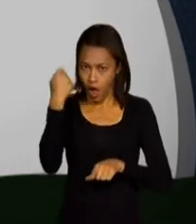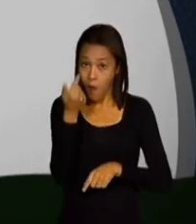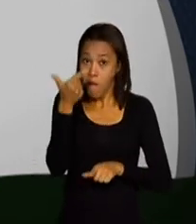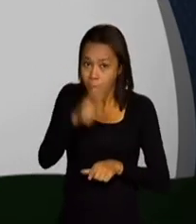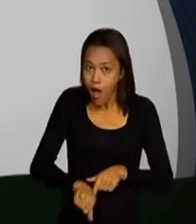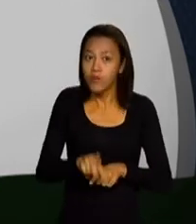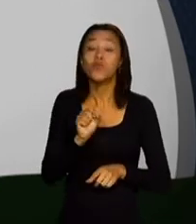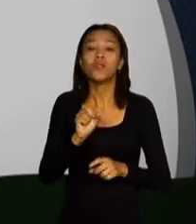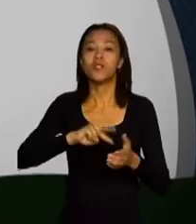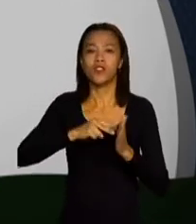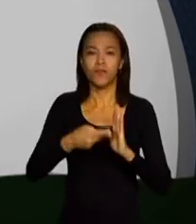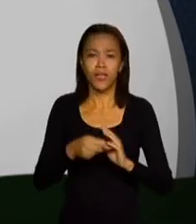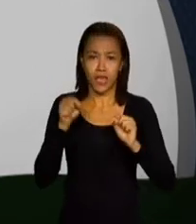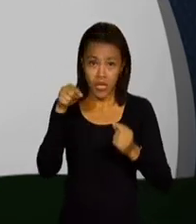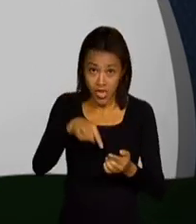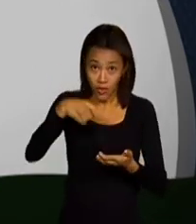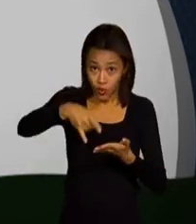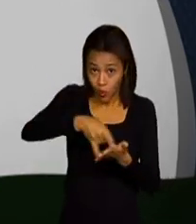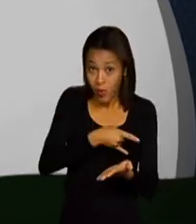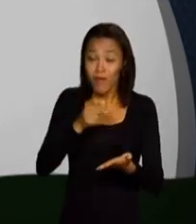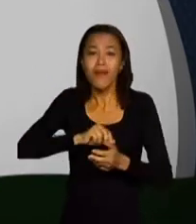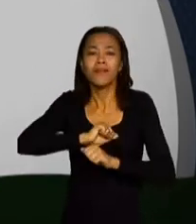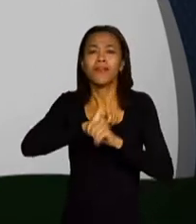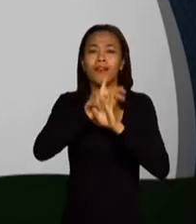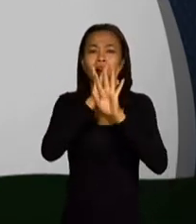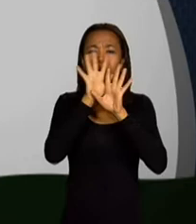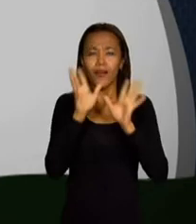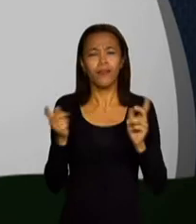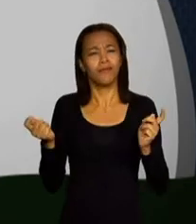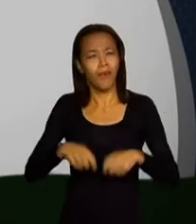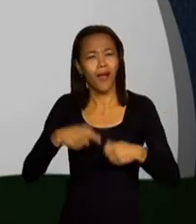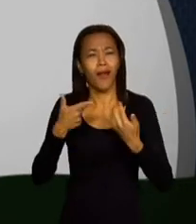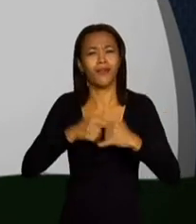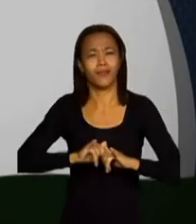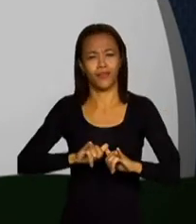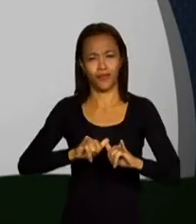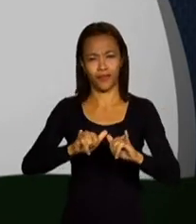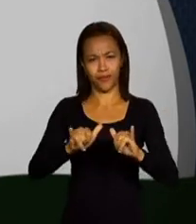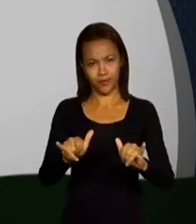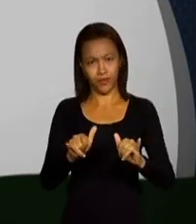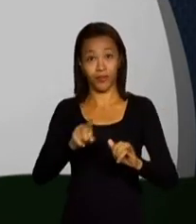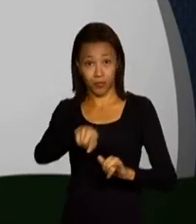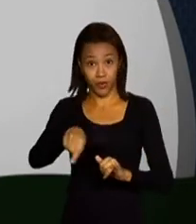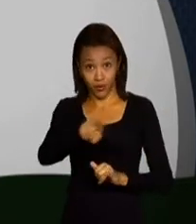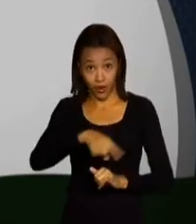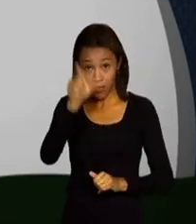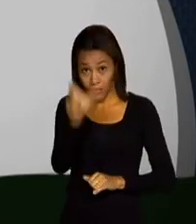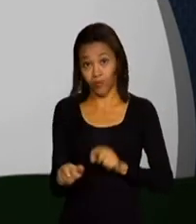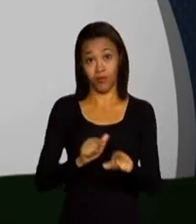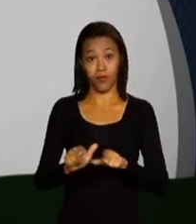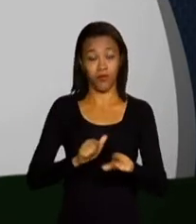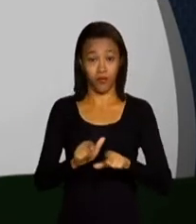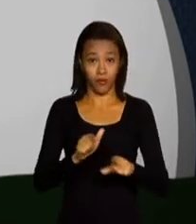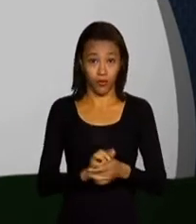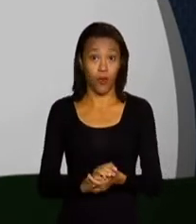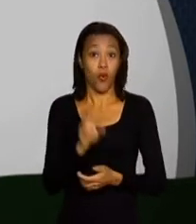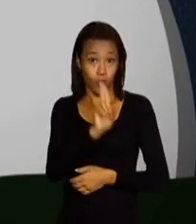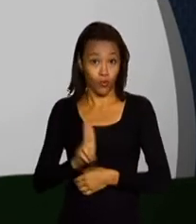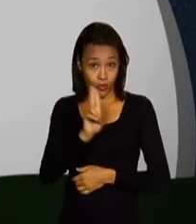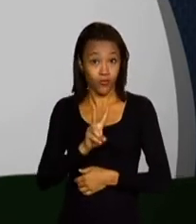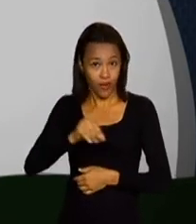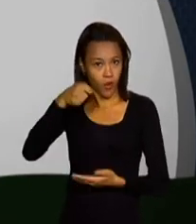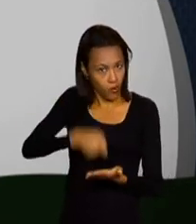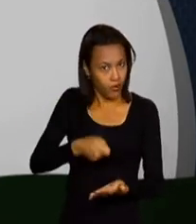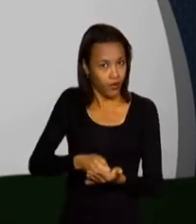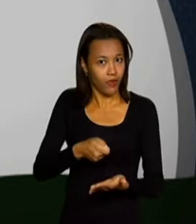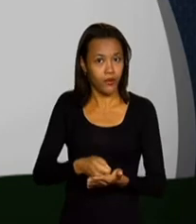Isso significa que ele está mais objetivo e dará mais transparência das informações ao trabalhador. O uso será